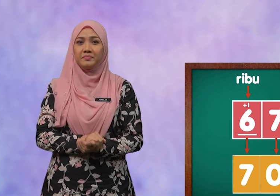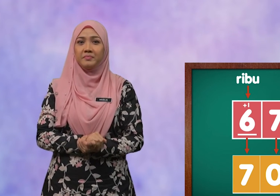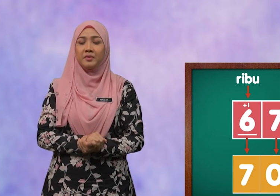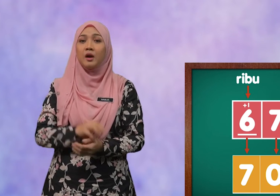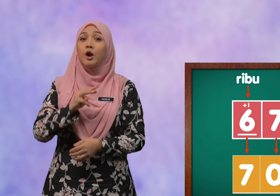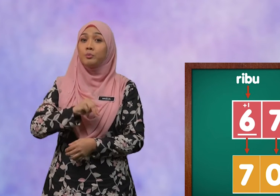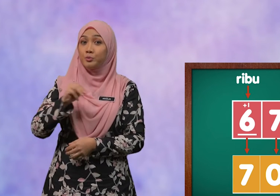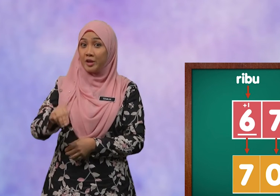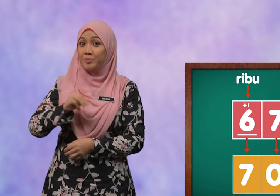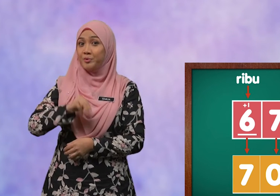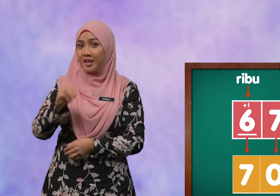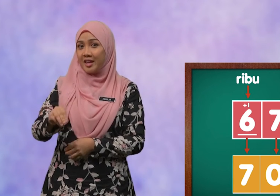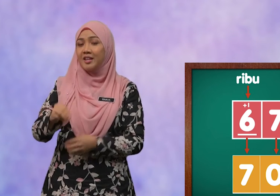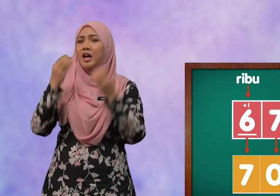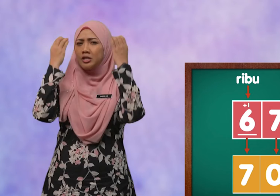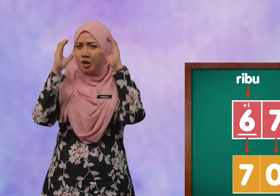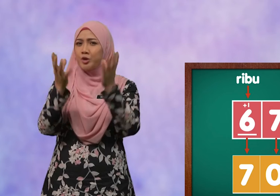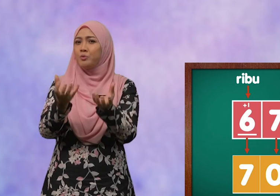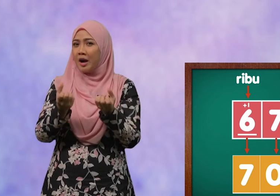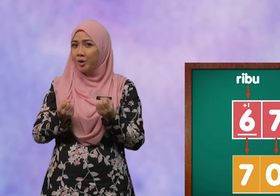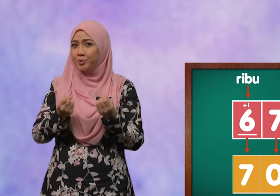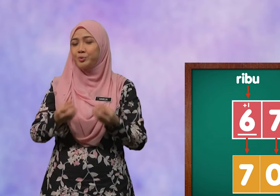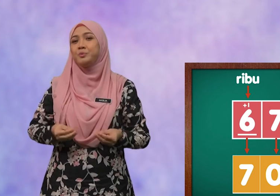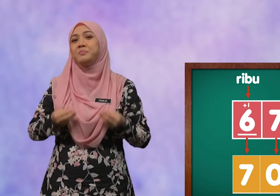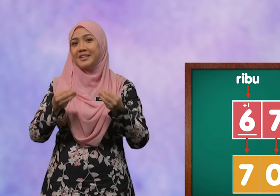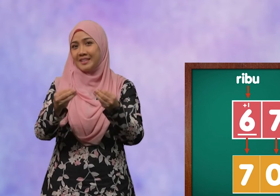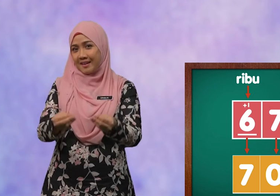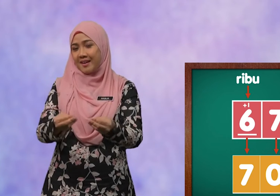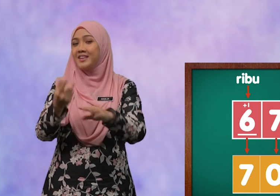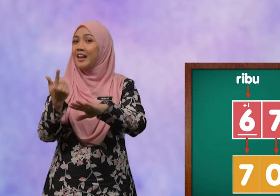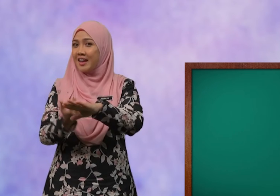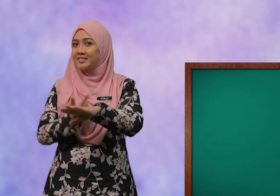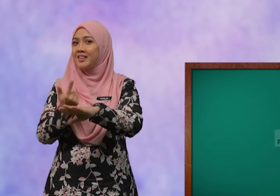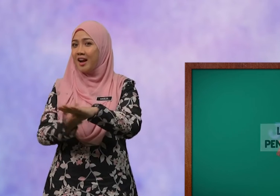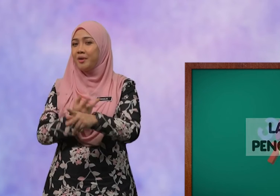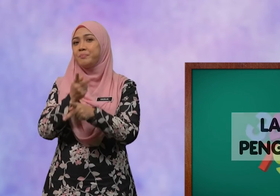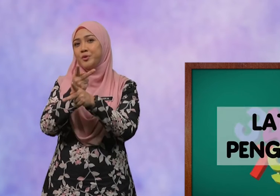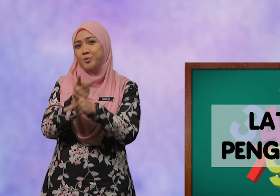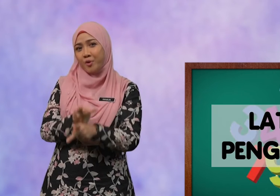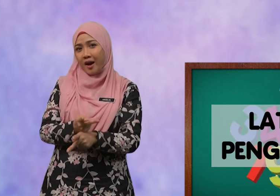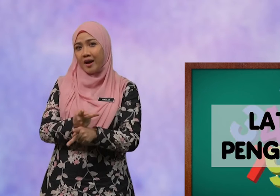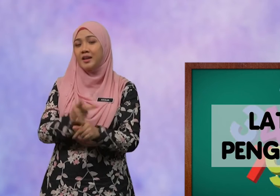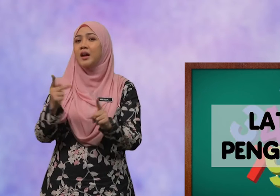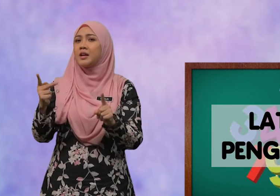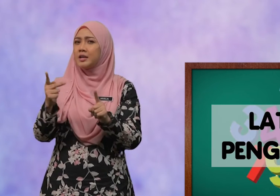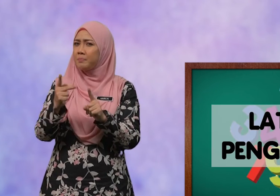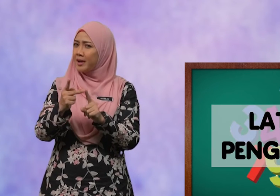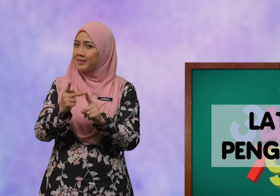Murid-murid, cikgu mahu berikan latihan pengukuhan kepada